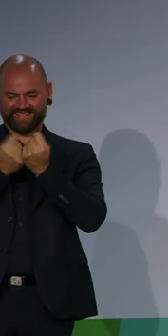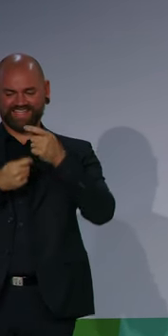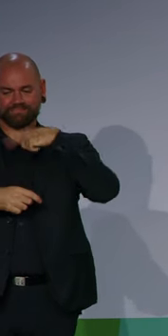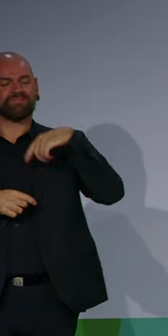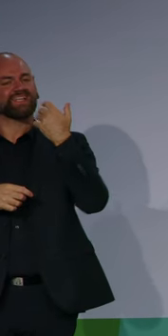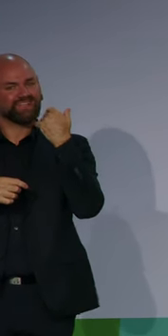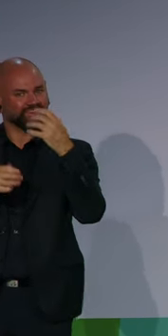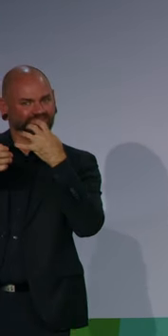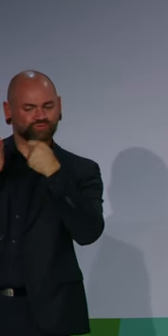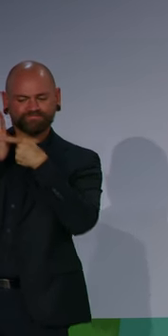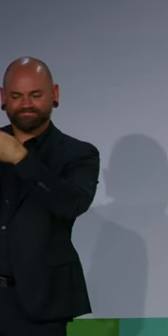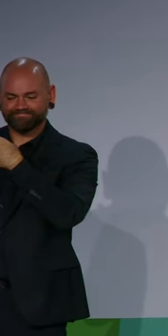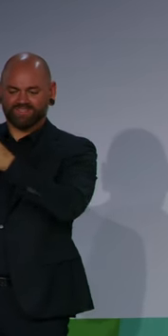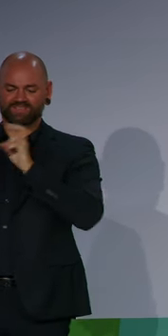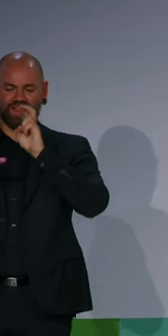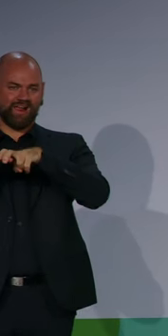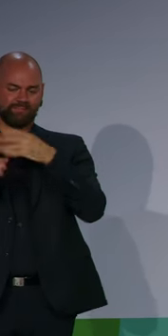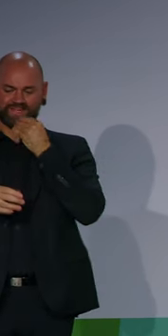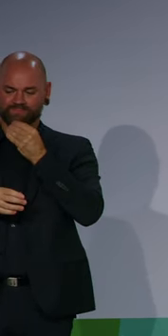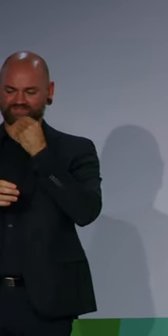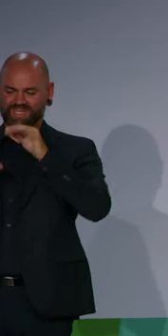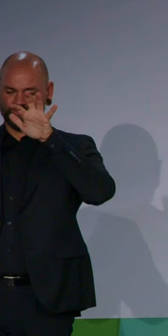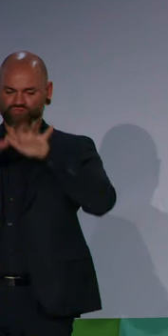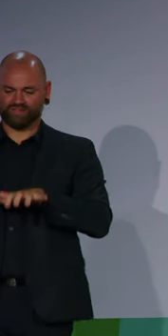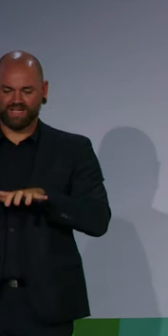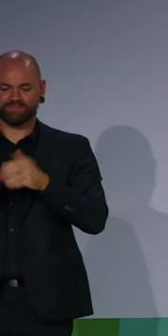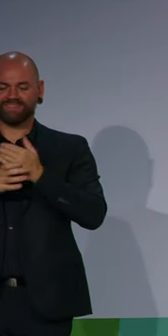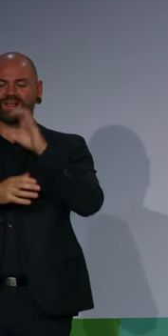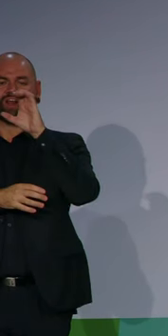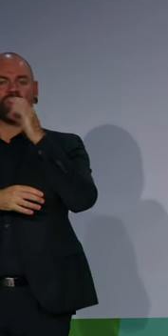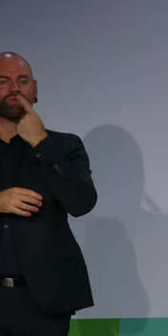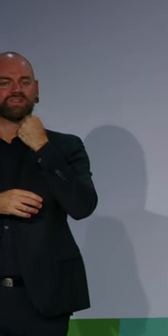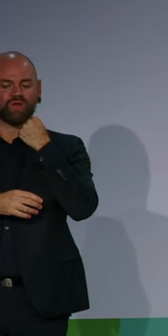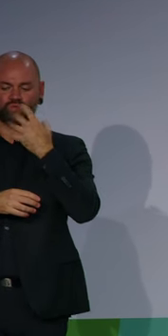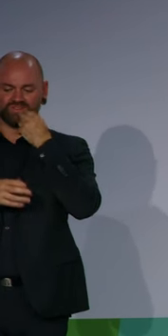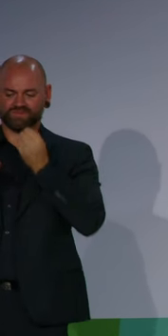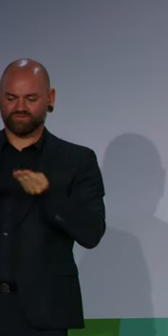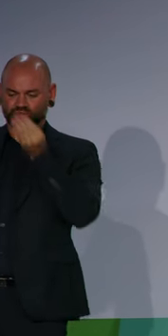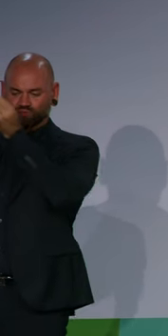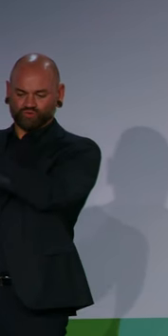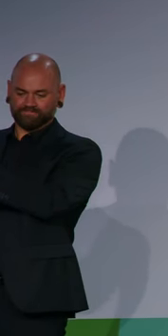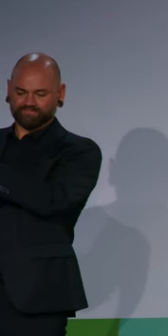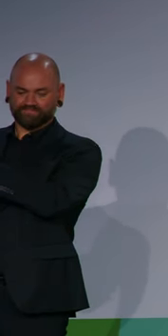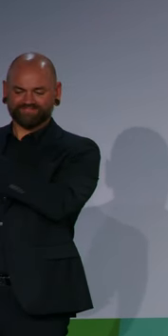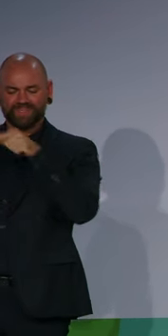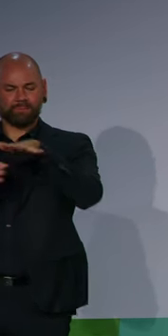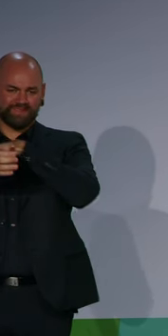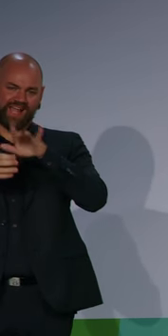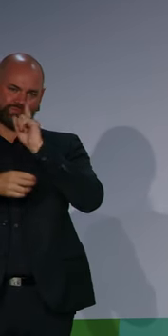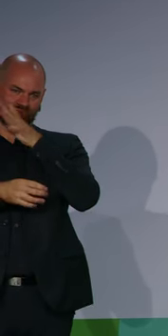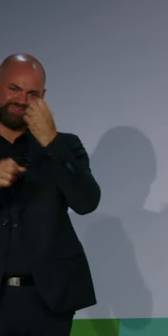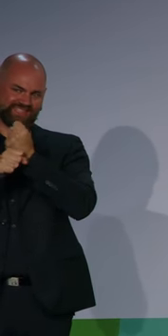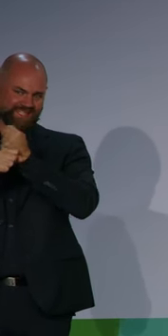auf den Koalitionsvertrag, den wir ja alle sehr gefeiert haben. Deutschland soll in allen